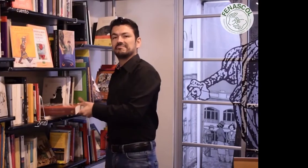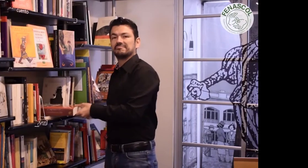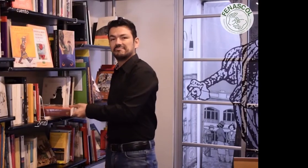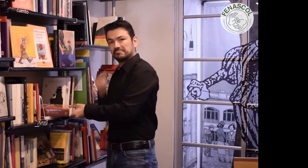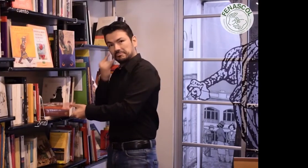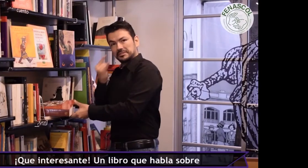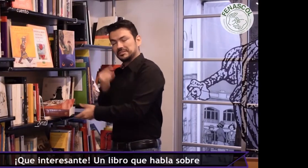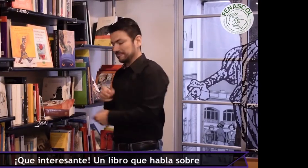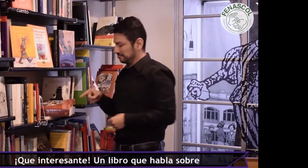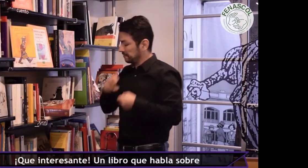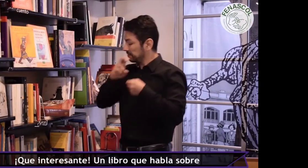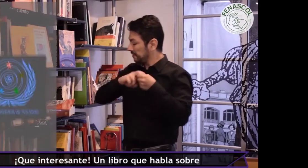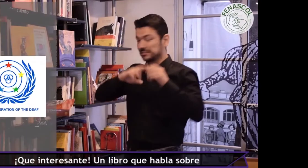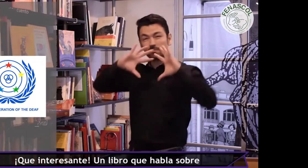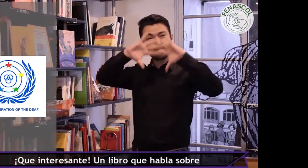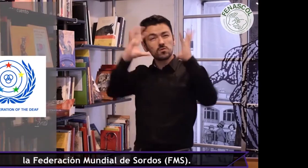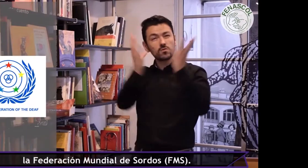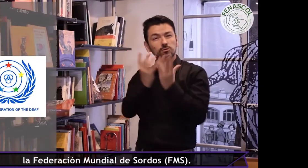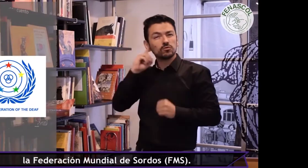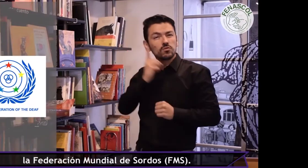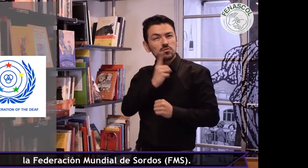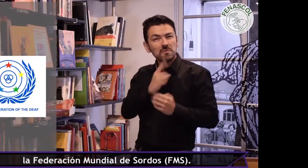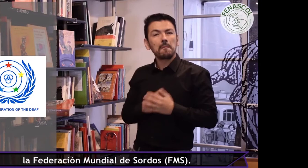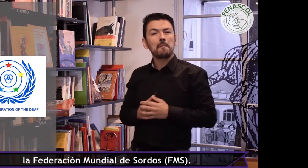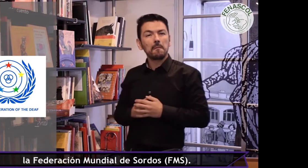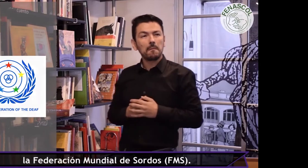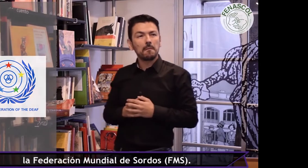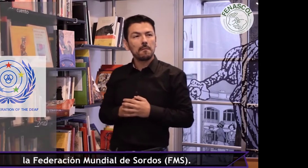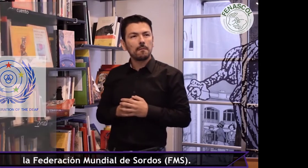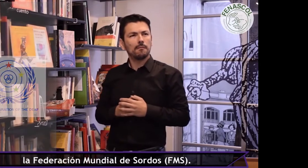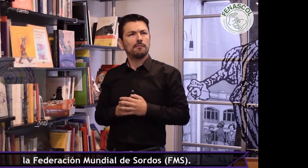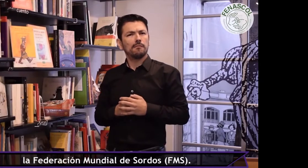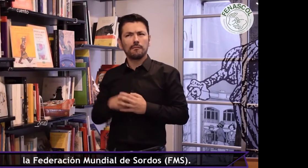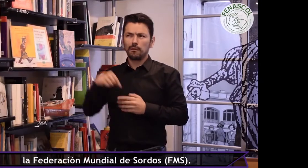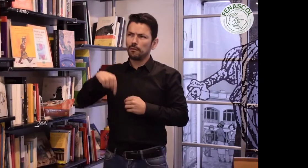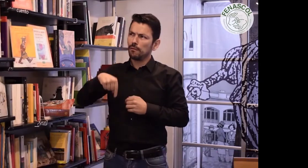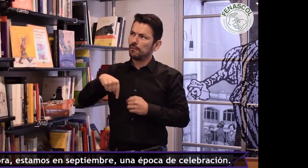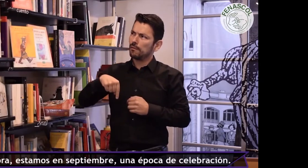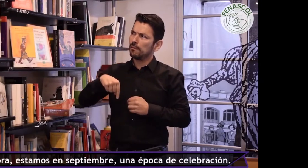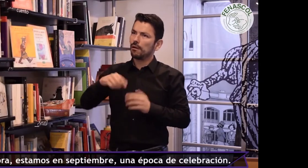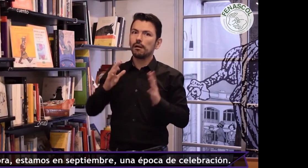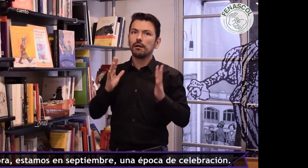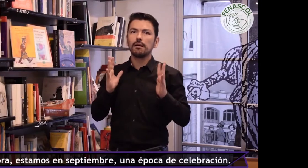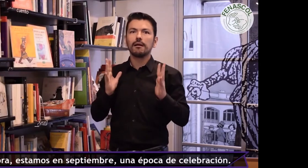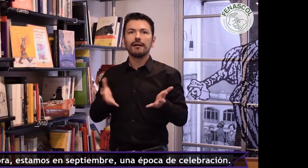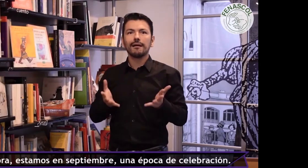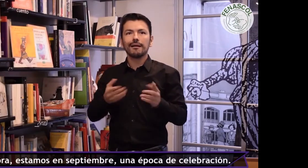que interesante un libro que habla sobre la Federación Mundial de Sordos ahora estamos en